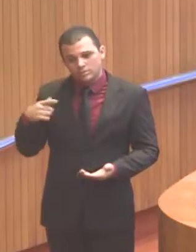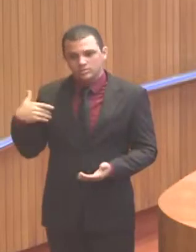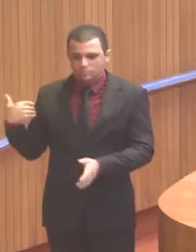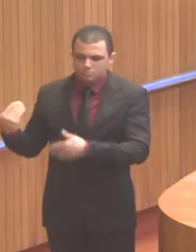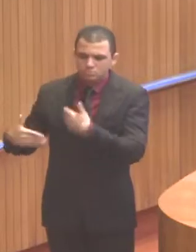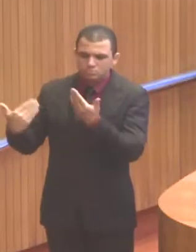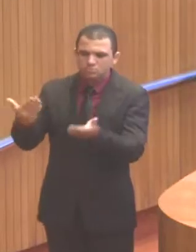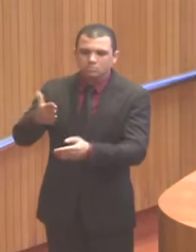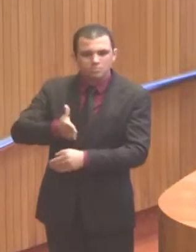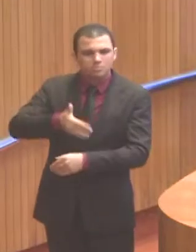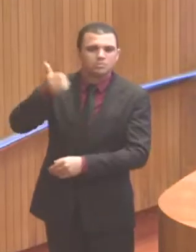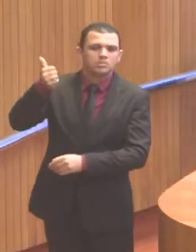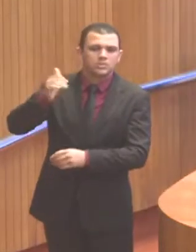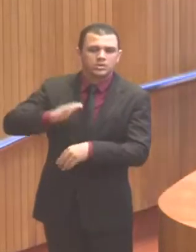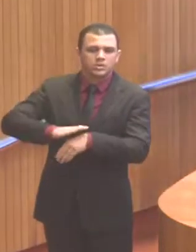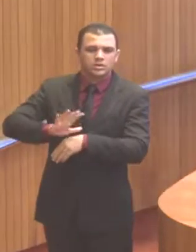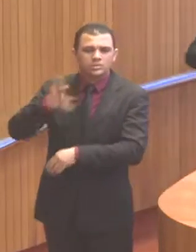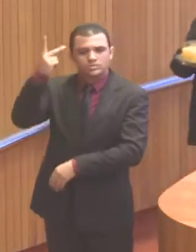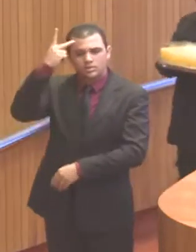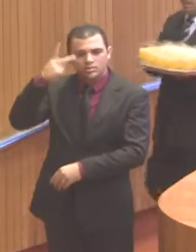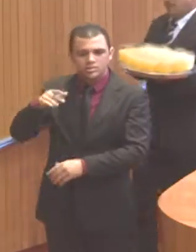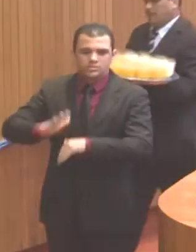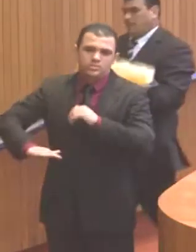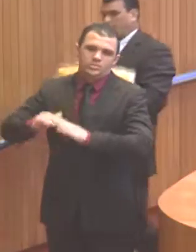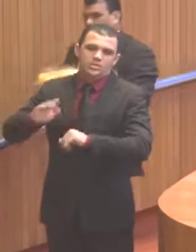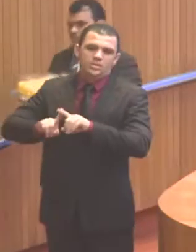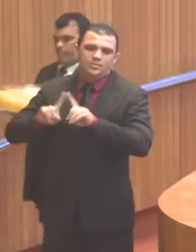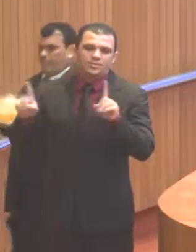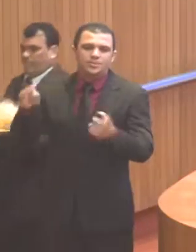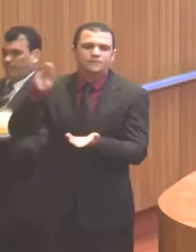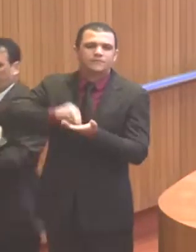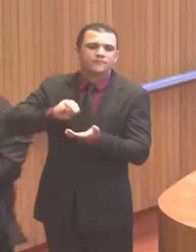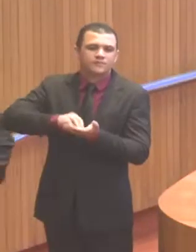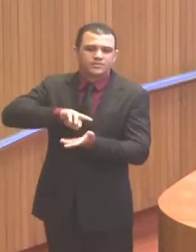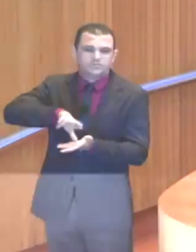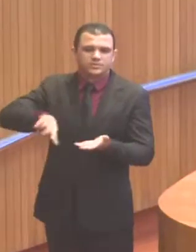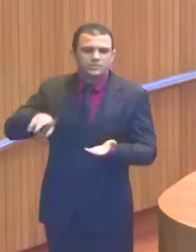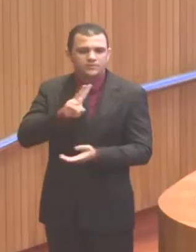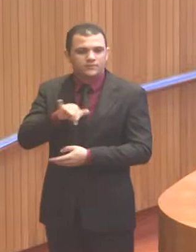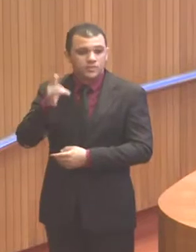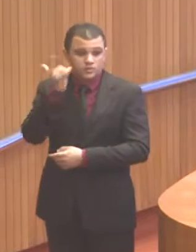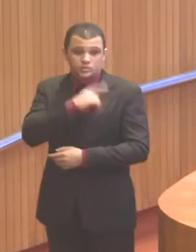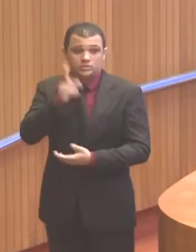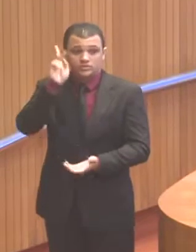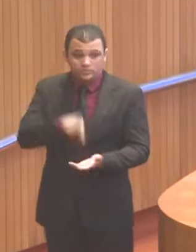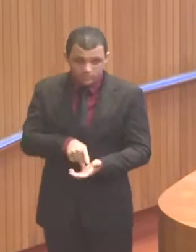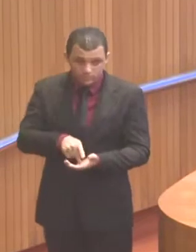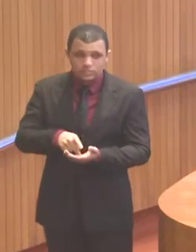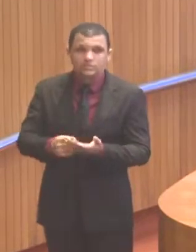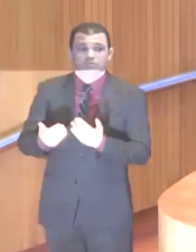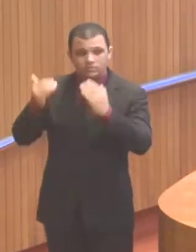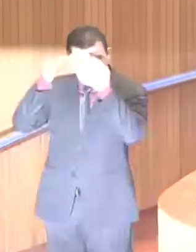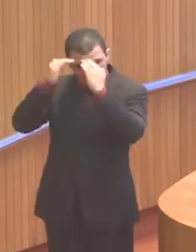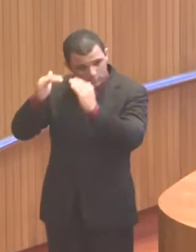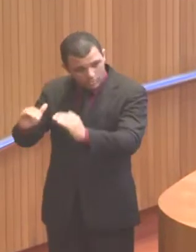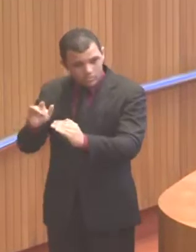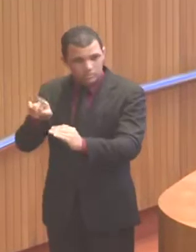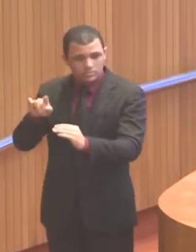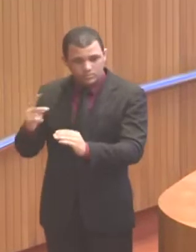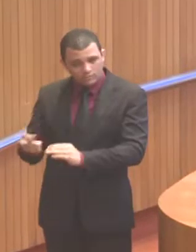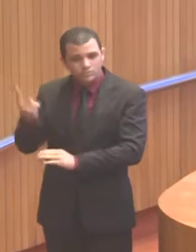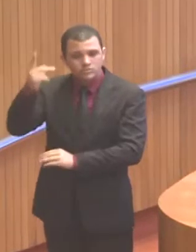da categoria, mas muita coisa ainda se falta para, efetivamente, termos a valorização desse